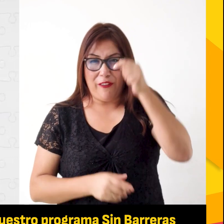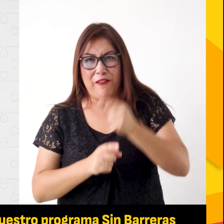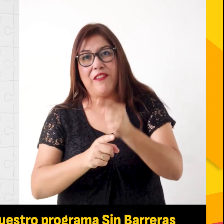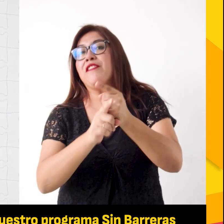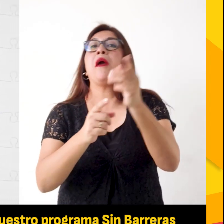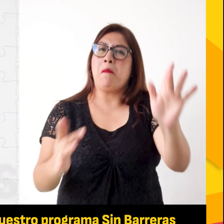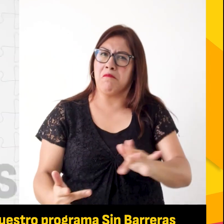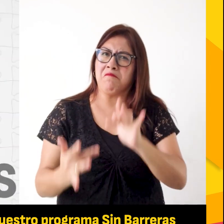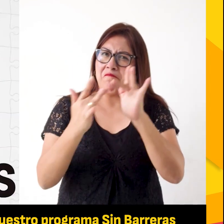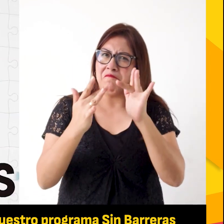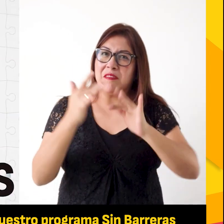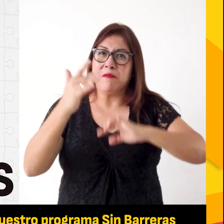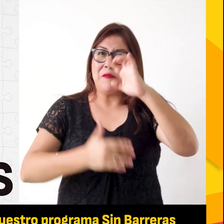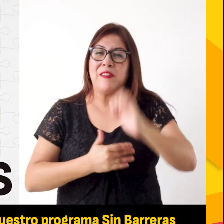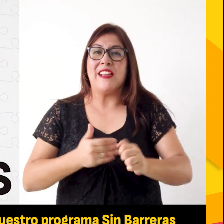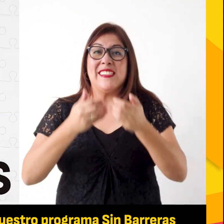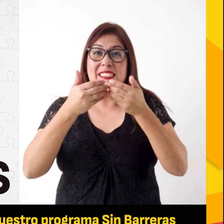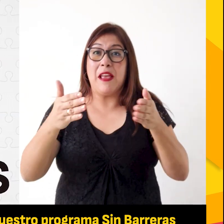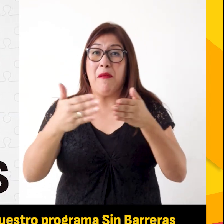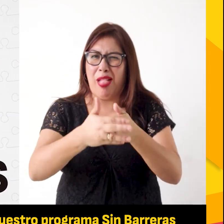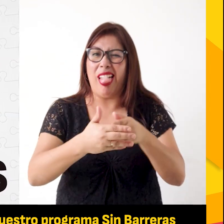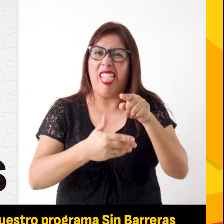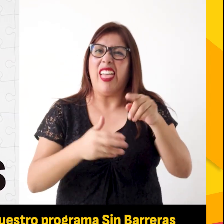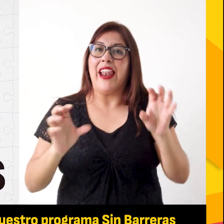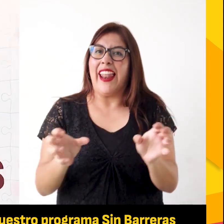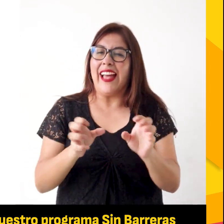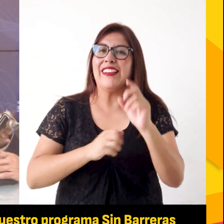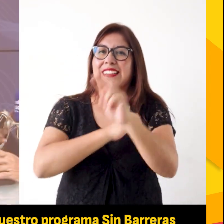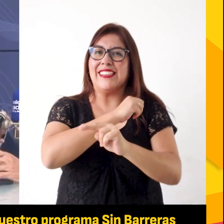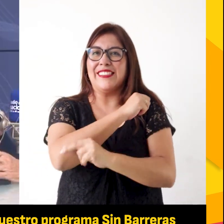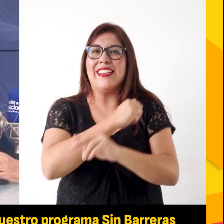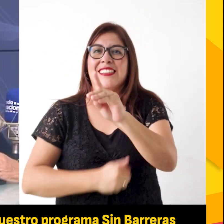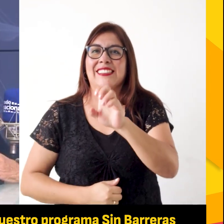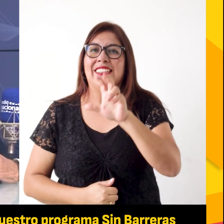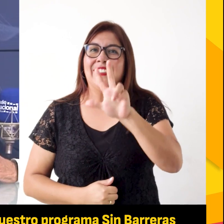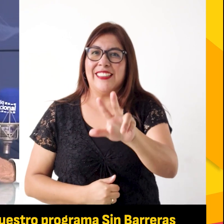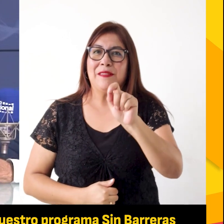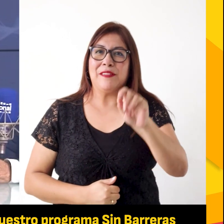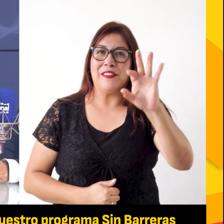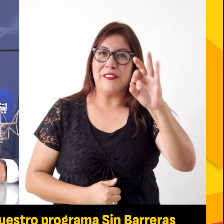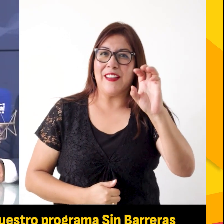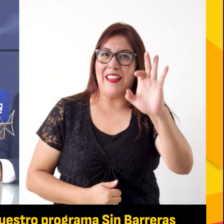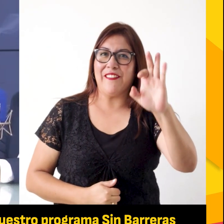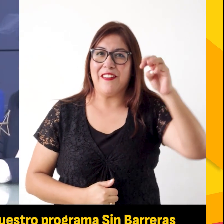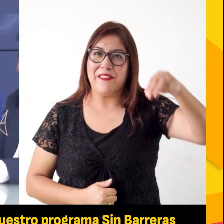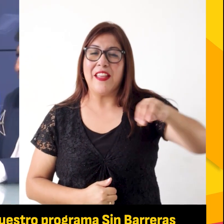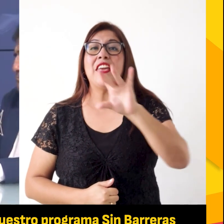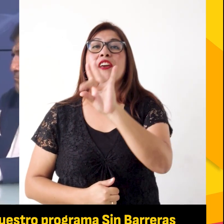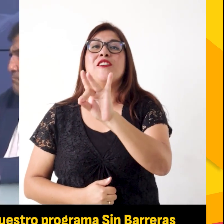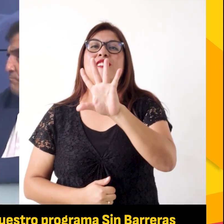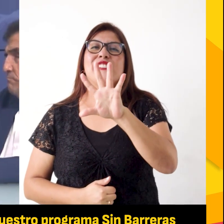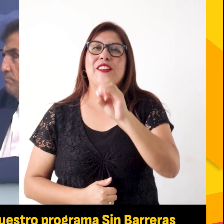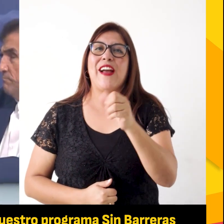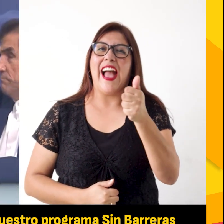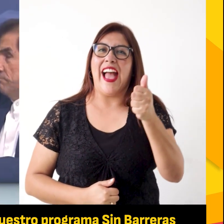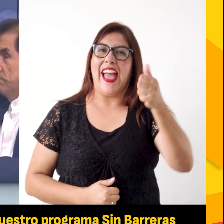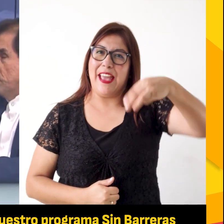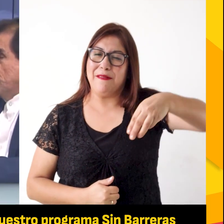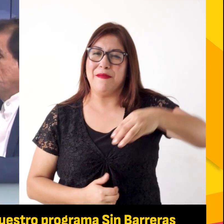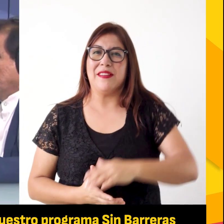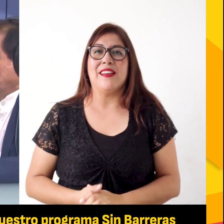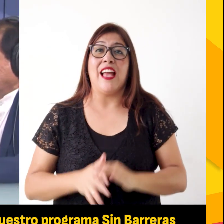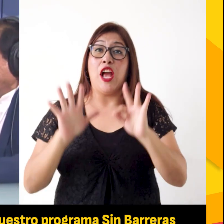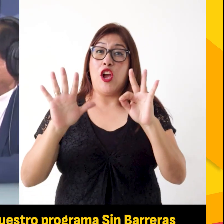les invitamos a sintonizar nuestro programa Sin Barreras por Radio Nacional en el 103.9 FM y 8.50